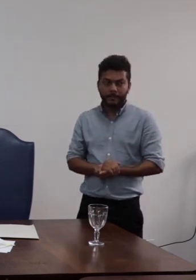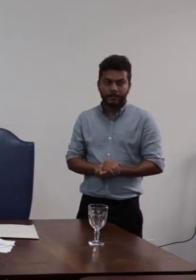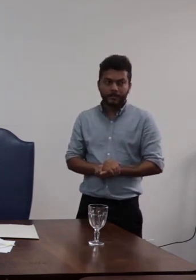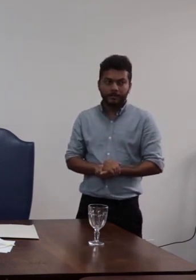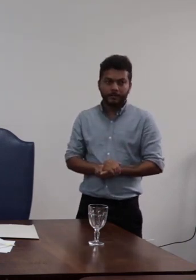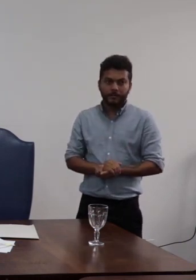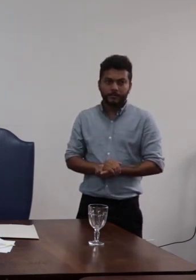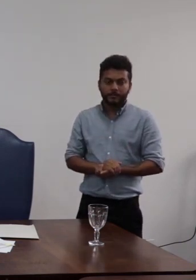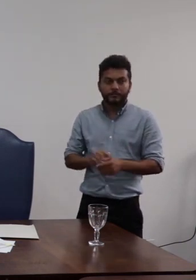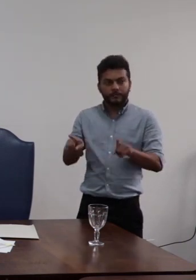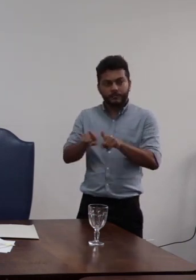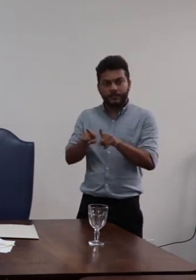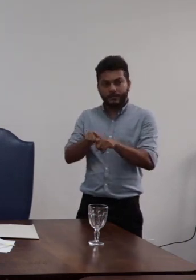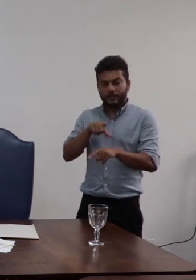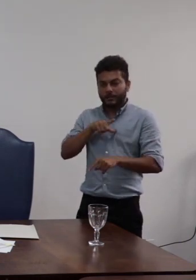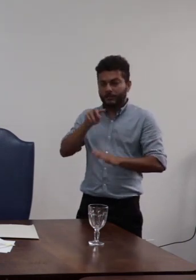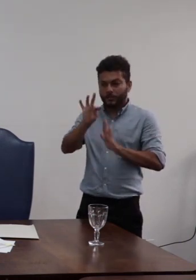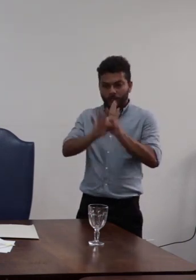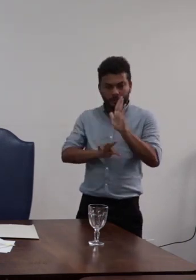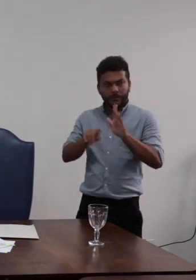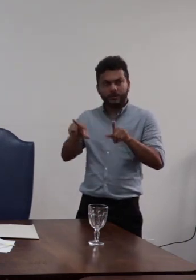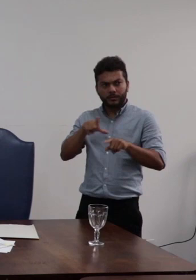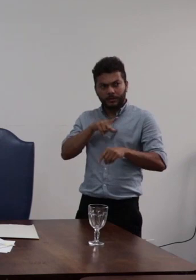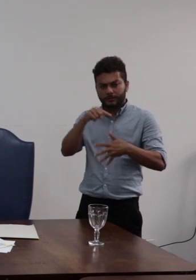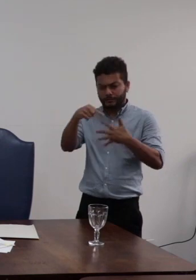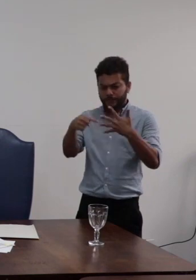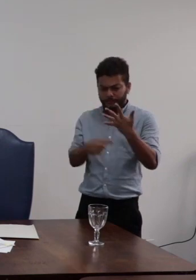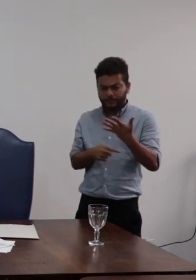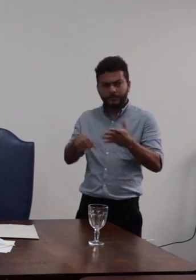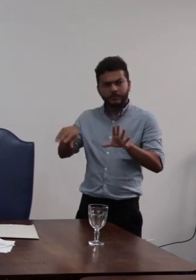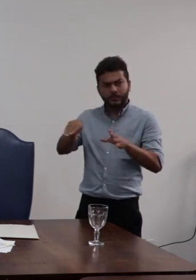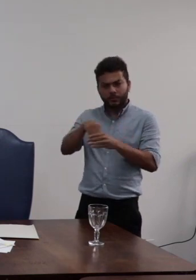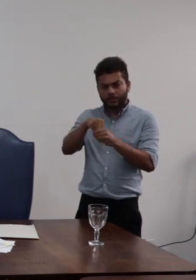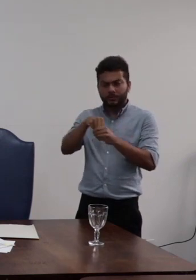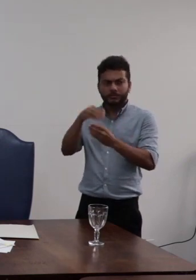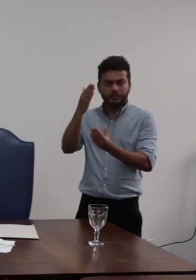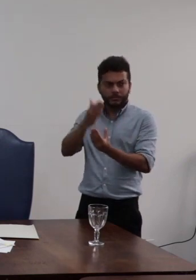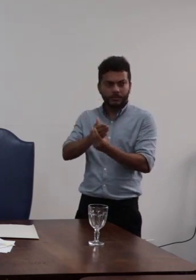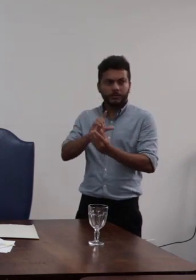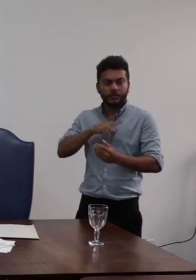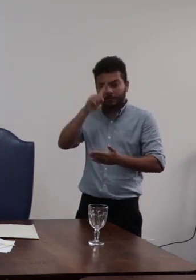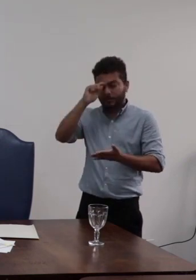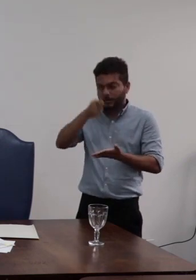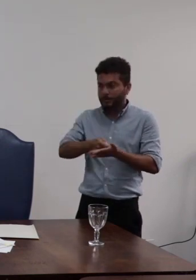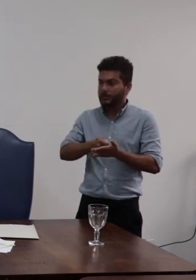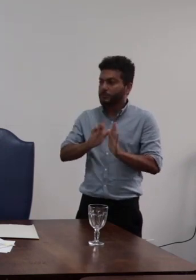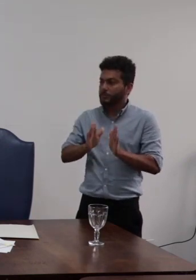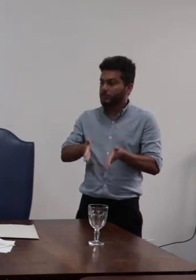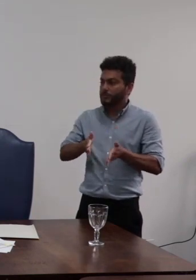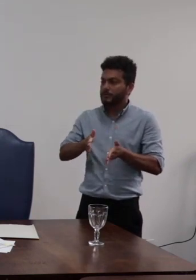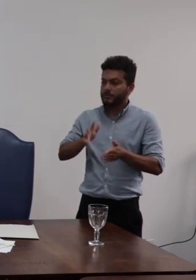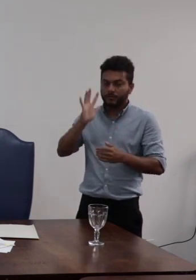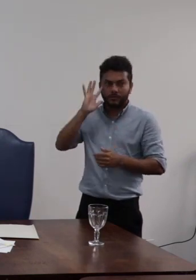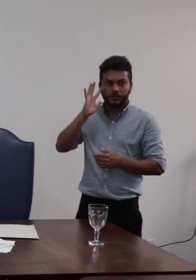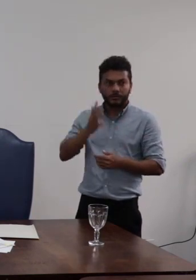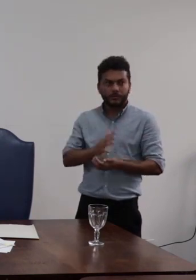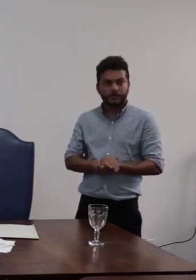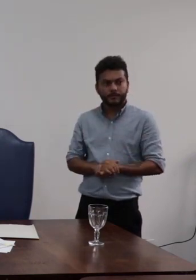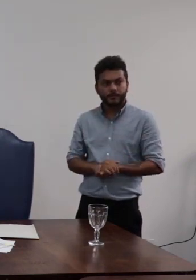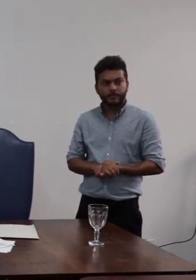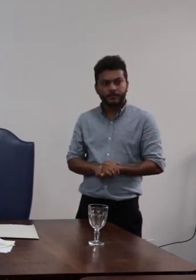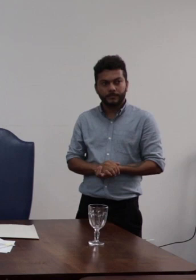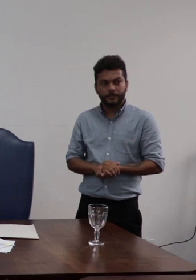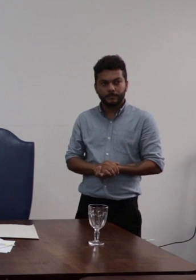e o parecer versa sobre todos esses elementos a decisão tomada e o recurso apresentado pelo interessado